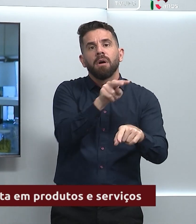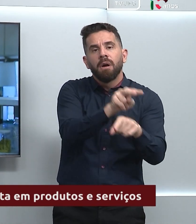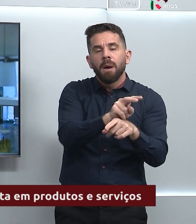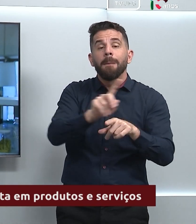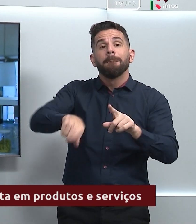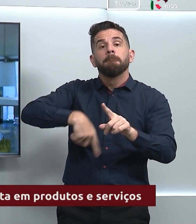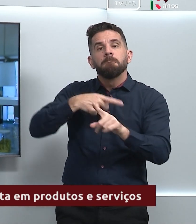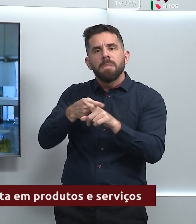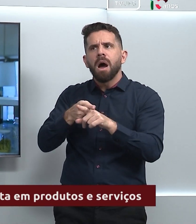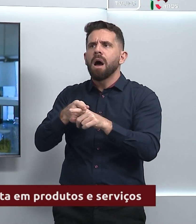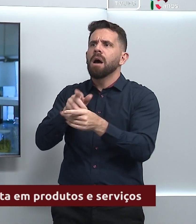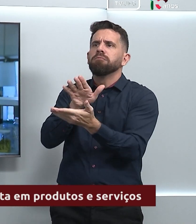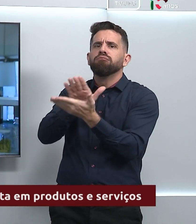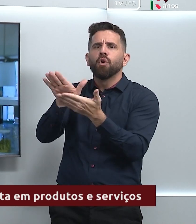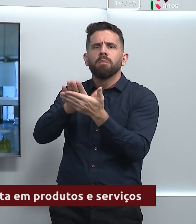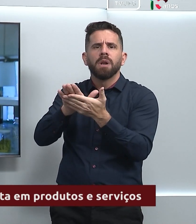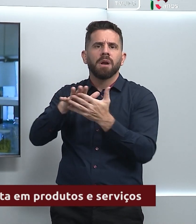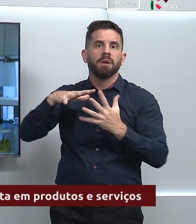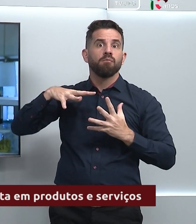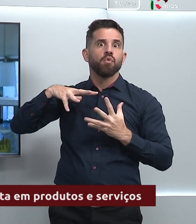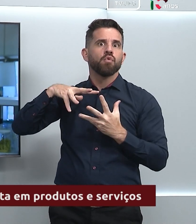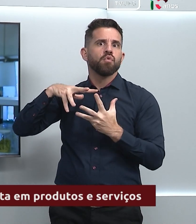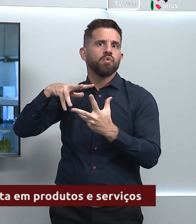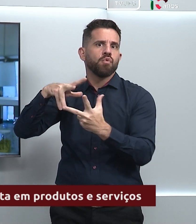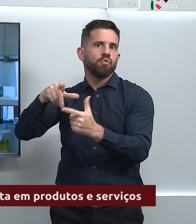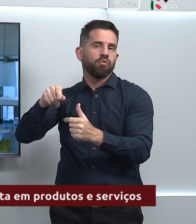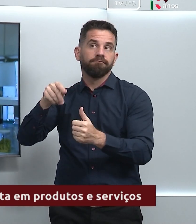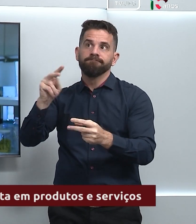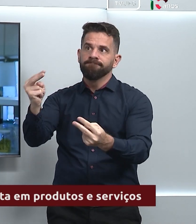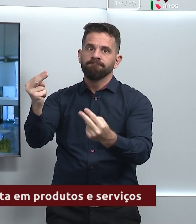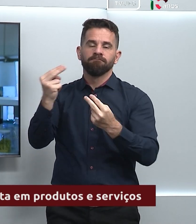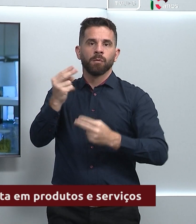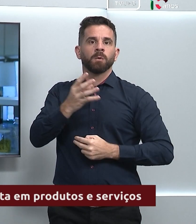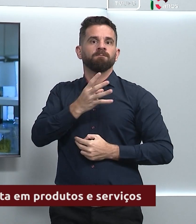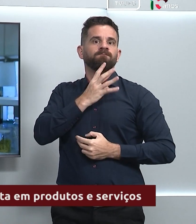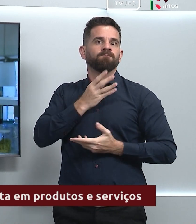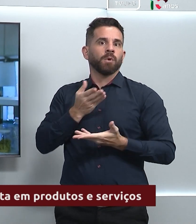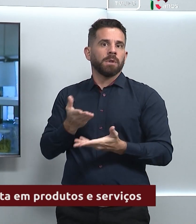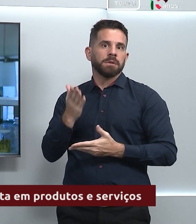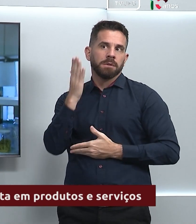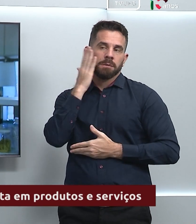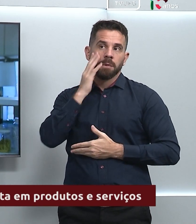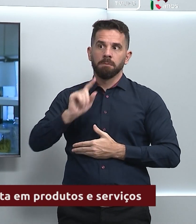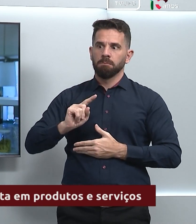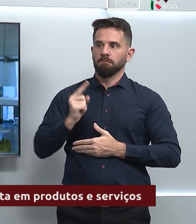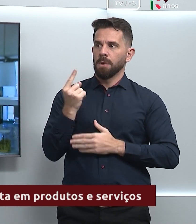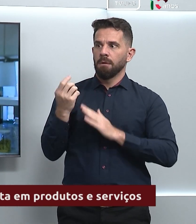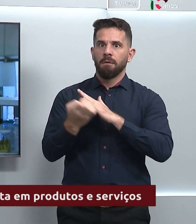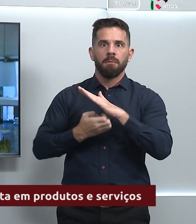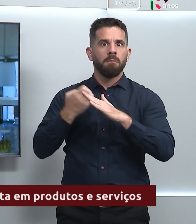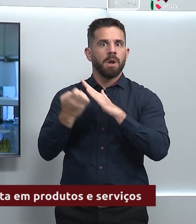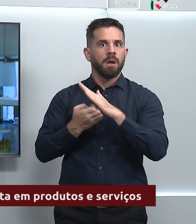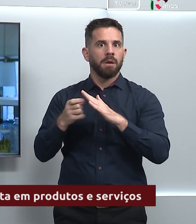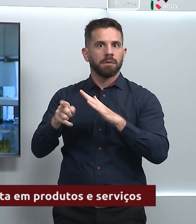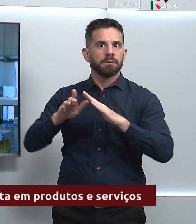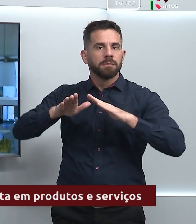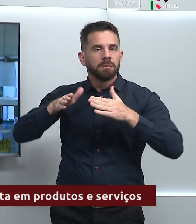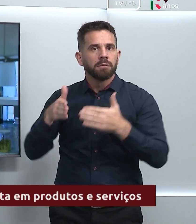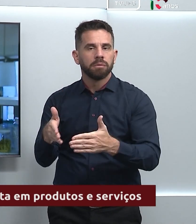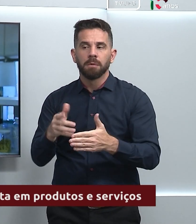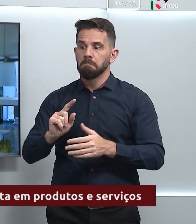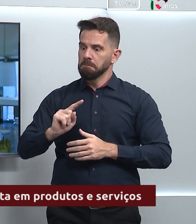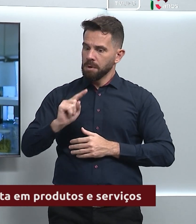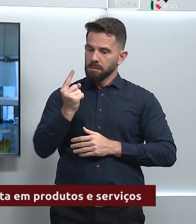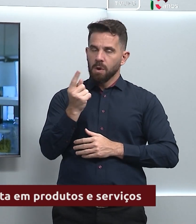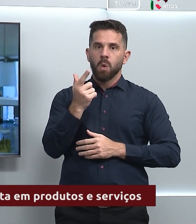E assim o nosso trabalho fica conhecido e uma empresa é a primeira vez que foi feito